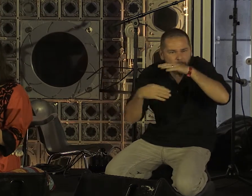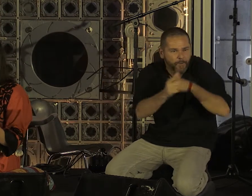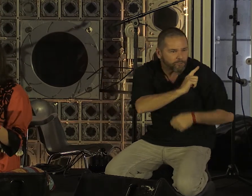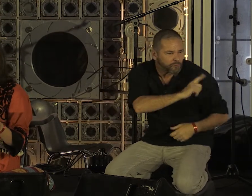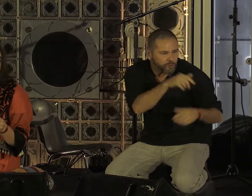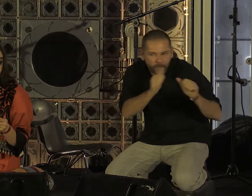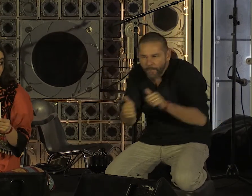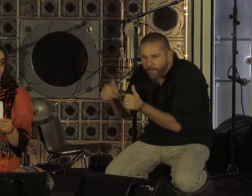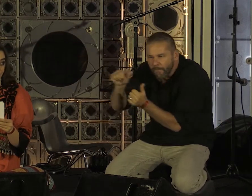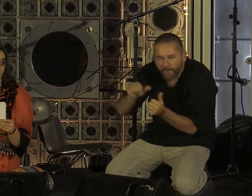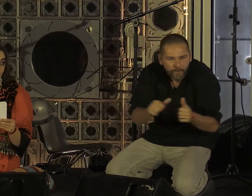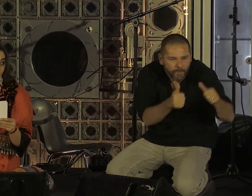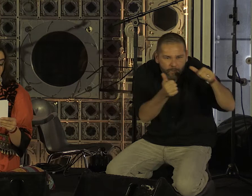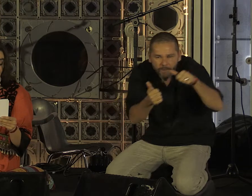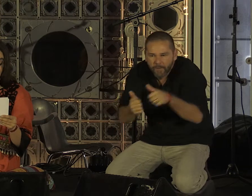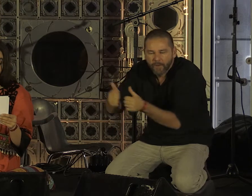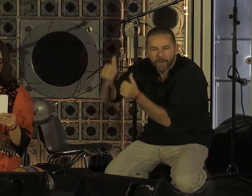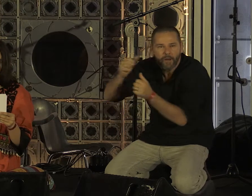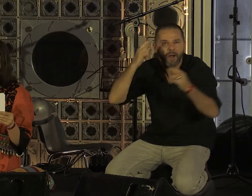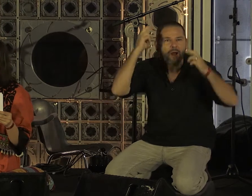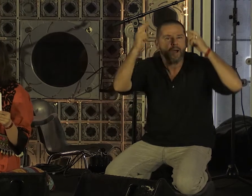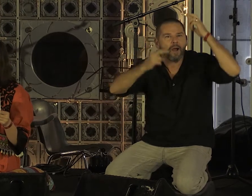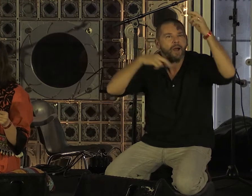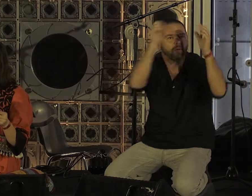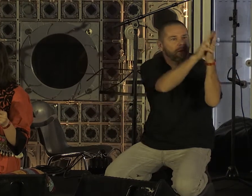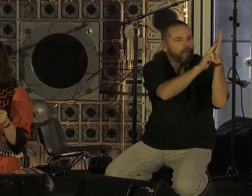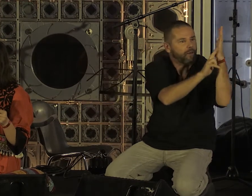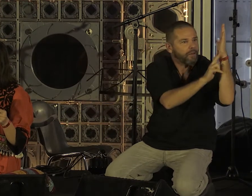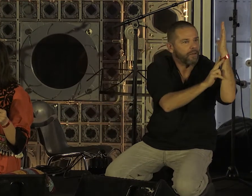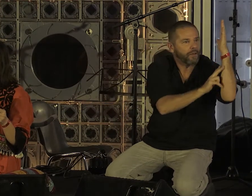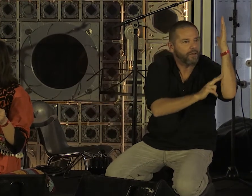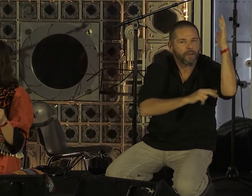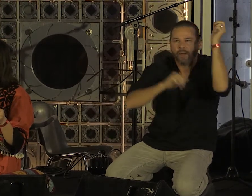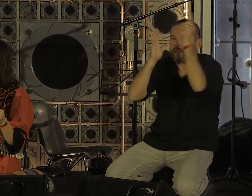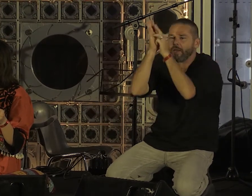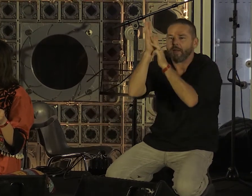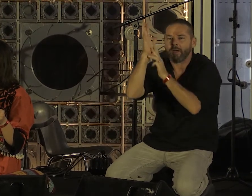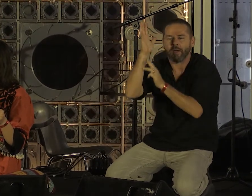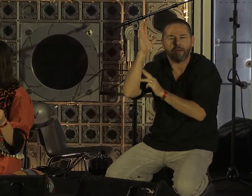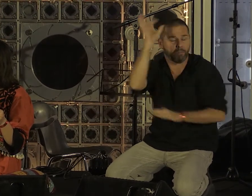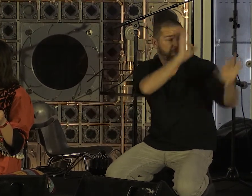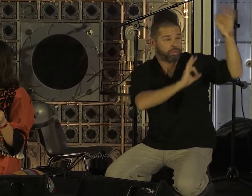'empreinte des rêves, une mascarade. Nous sommes assaut, chamades,